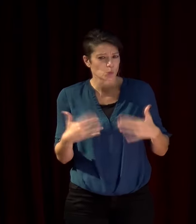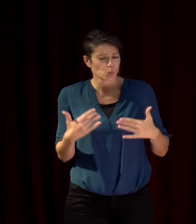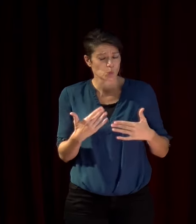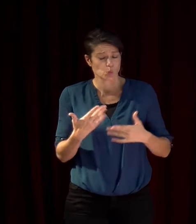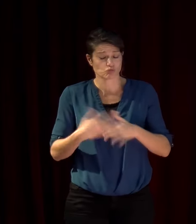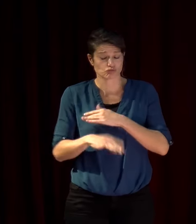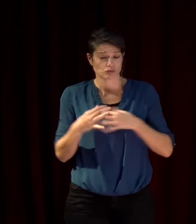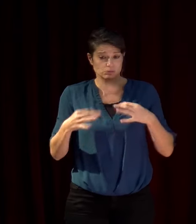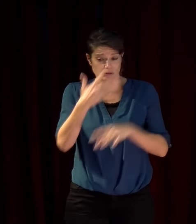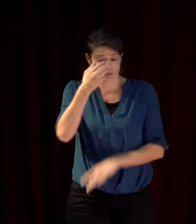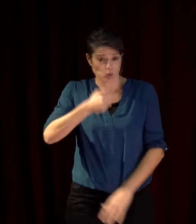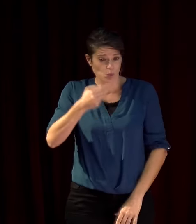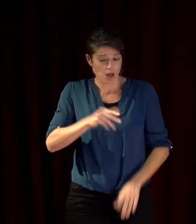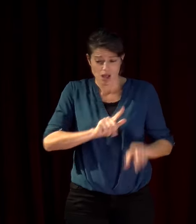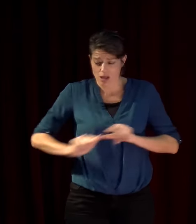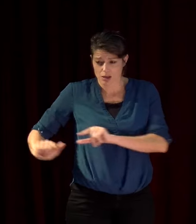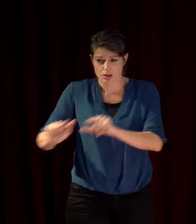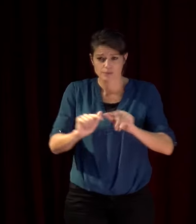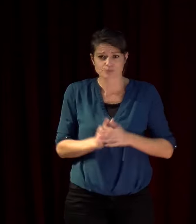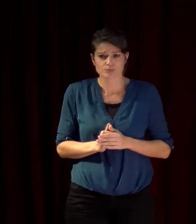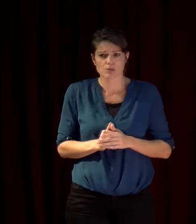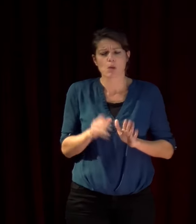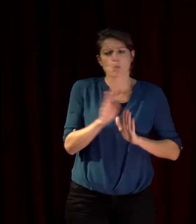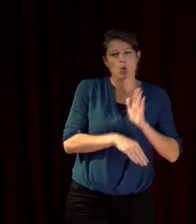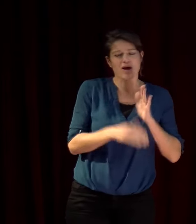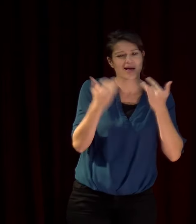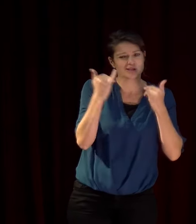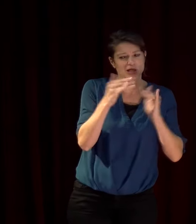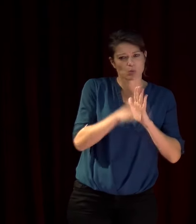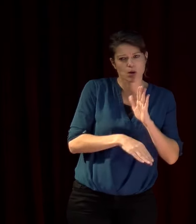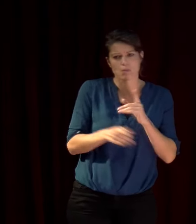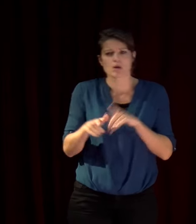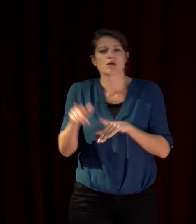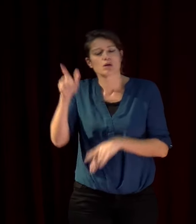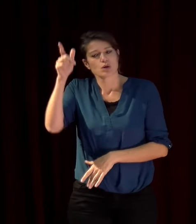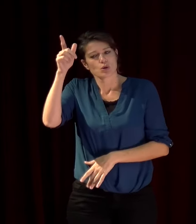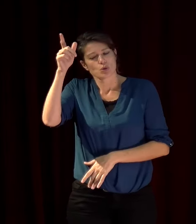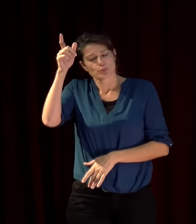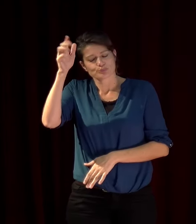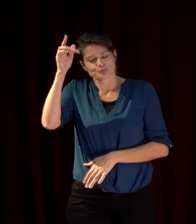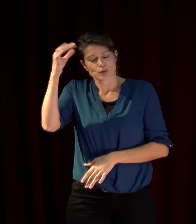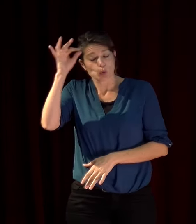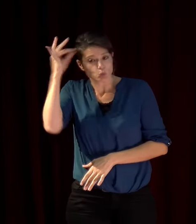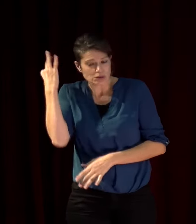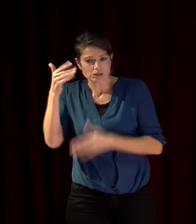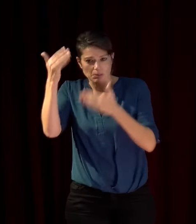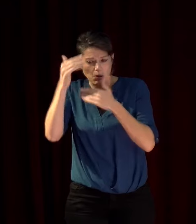partout peut-être un peu moins en Algérie mais en Tunisie et au Maroc c'est